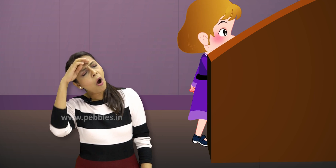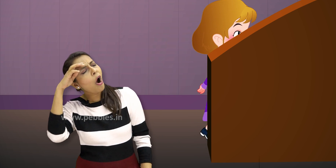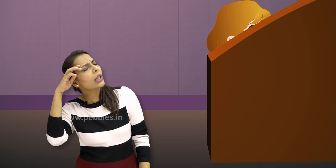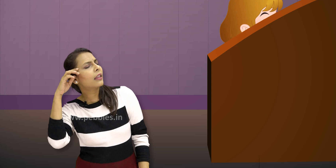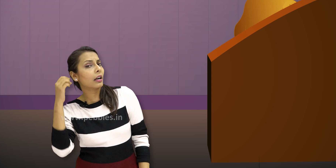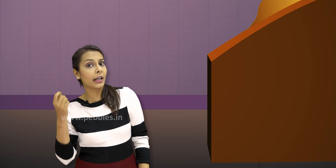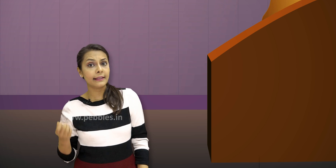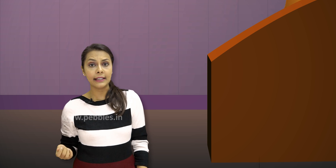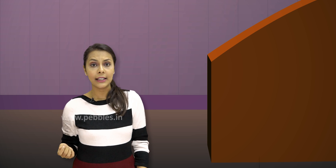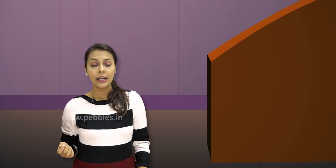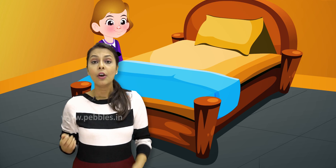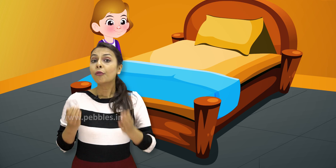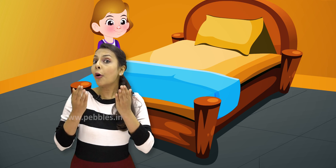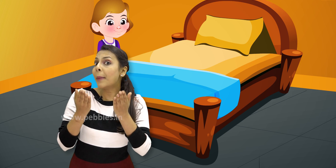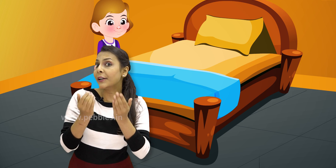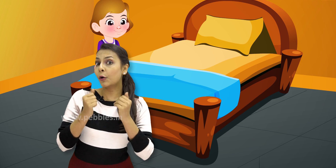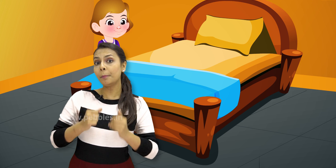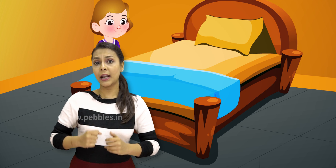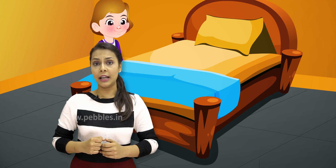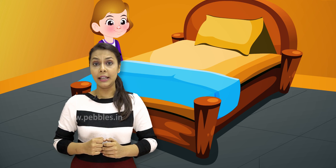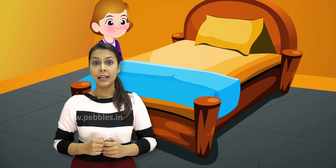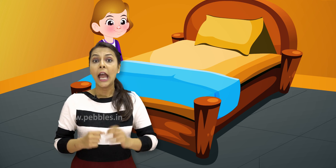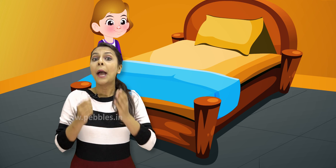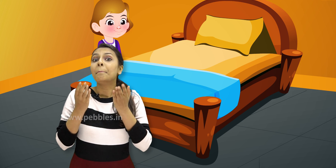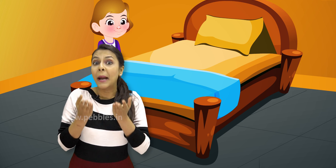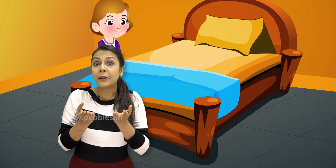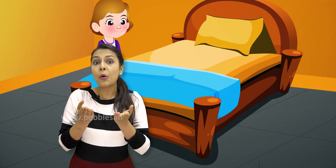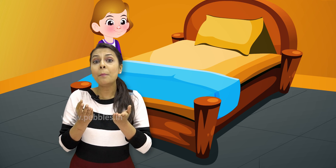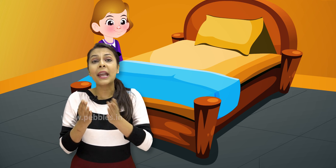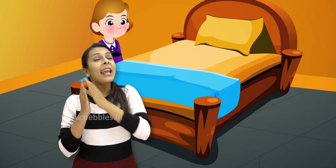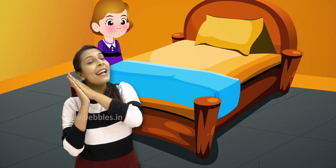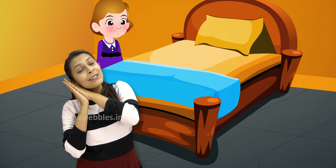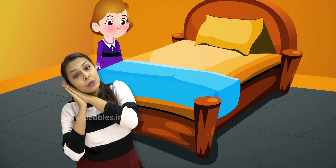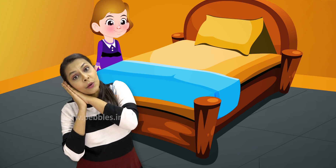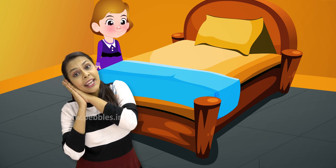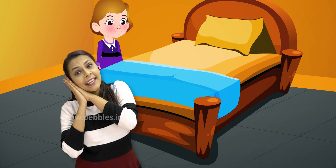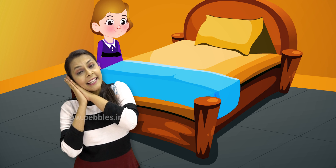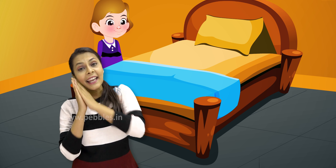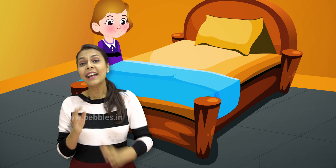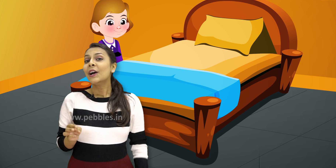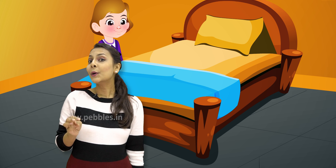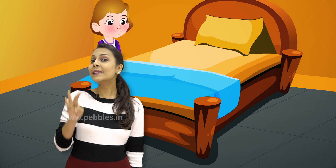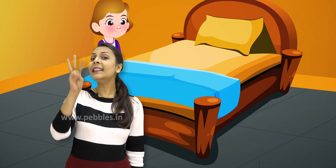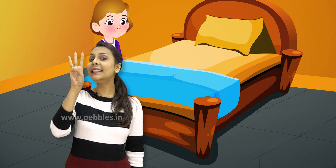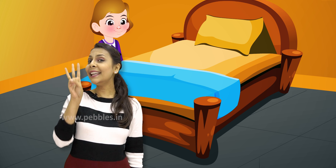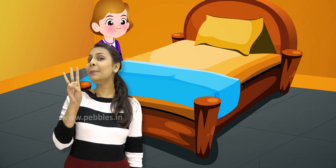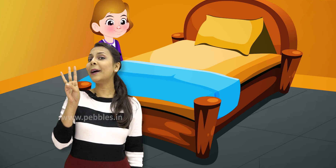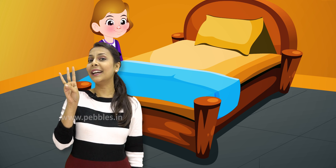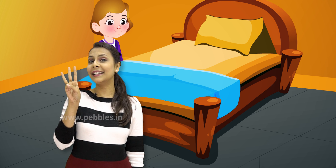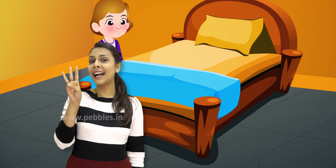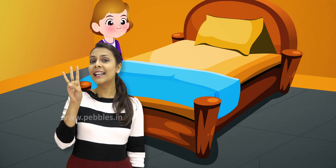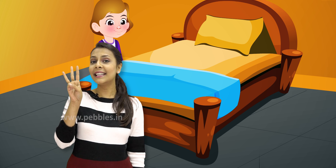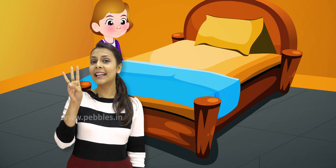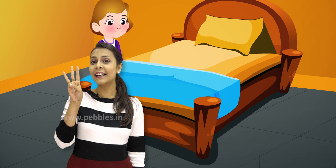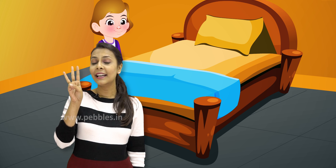बहुत ठक गई थी वो बेड्रूम में गई बेड्रूम में सोने के लिए उसे तीन